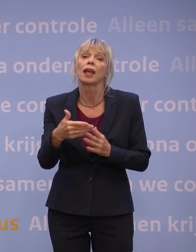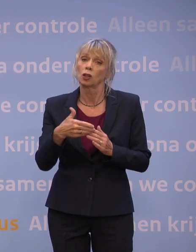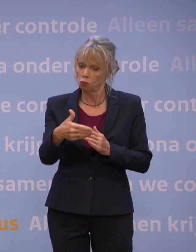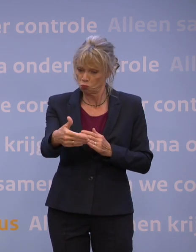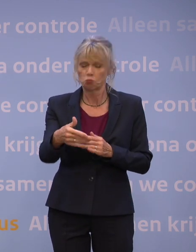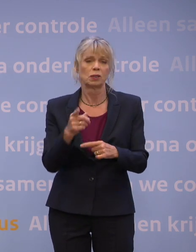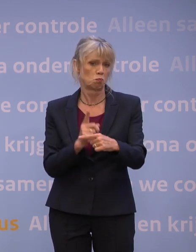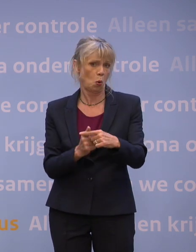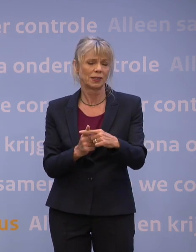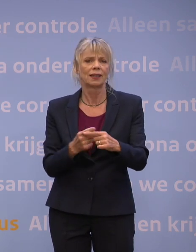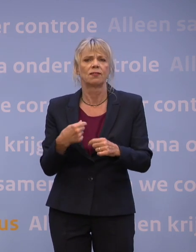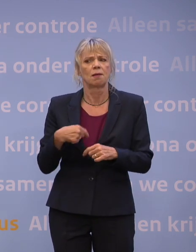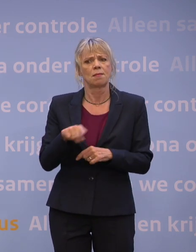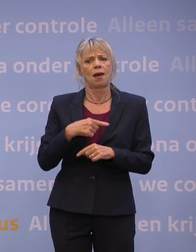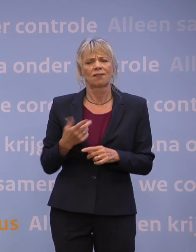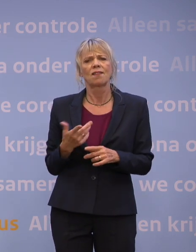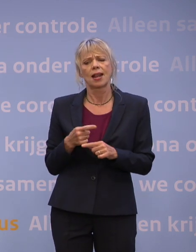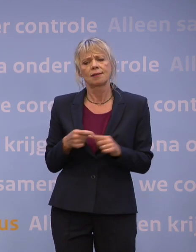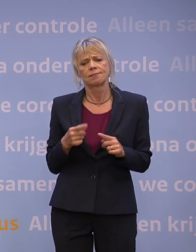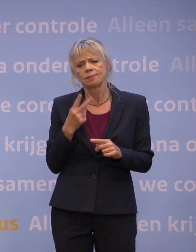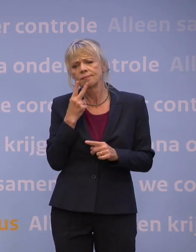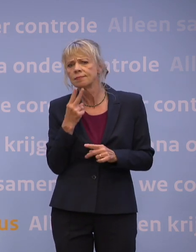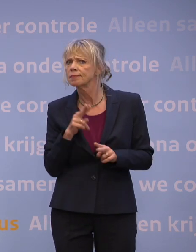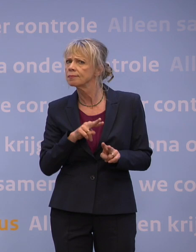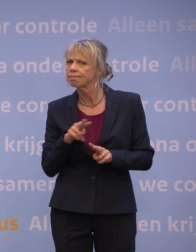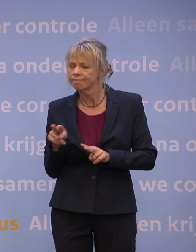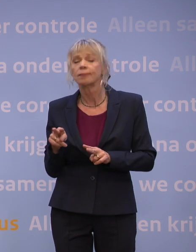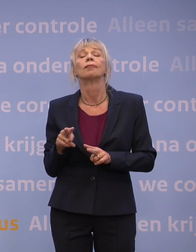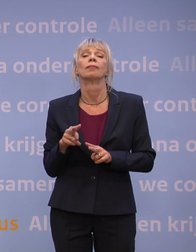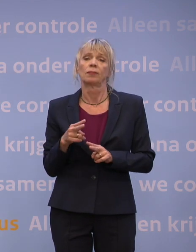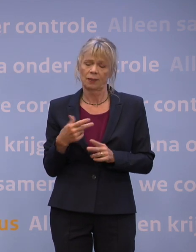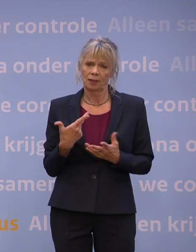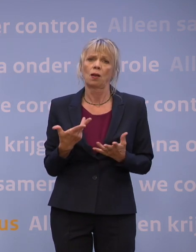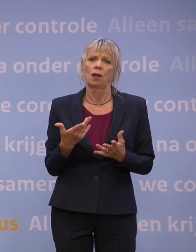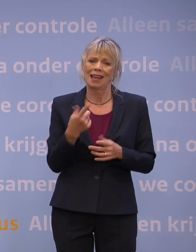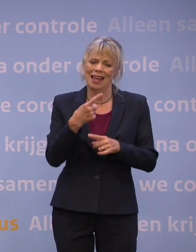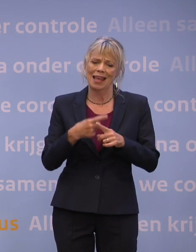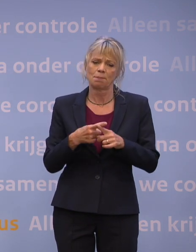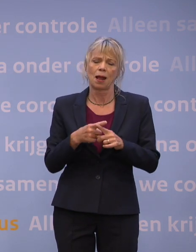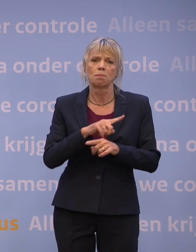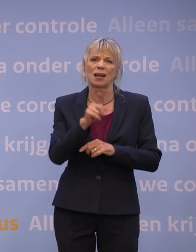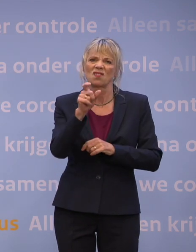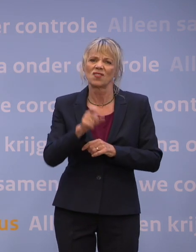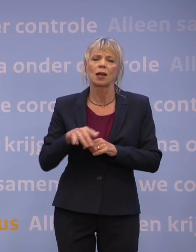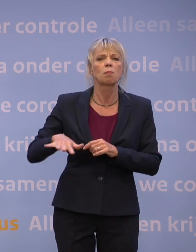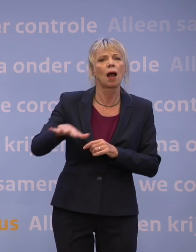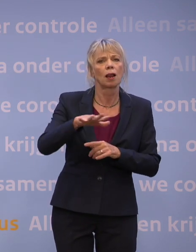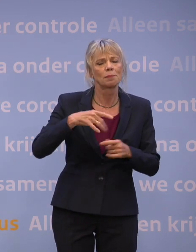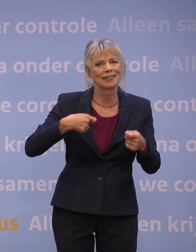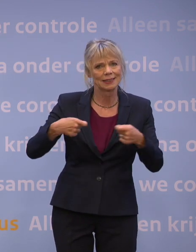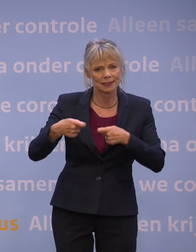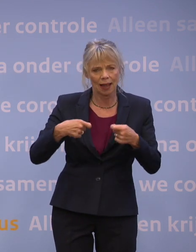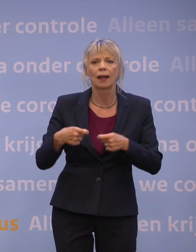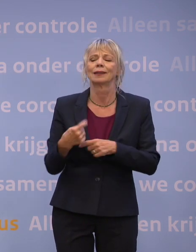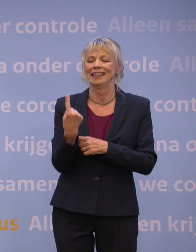scherp blijven. We willen ook Nederland kunnen bijpraten. Vandaar dat we één keer in de week op Algemene Zaken op, waar we ook vergaderen, iemand dan